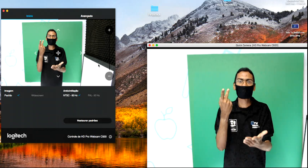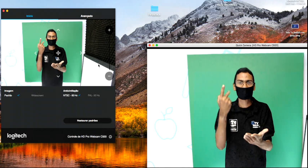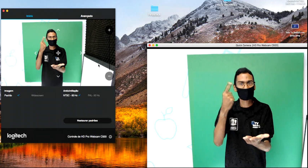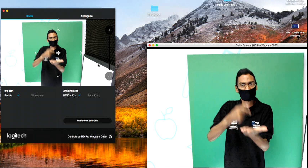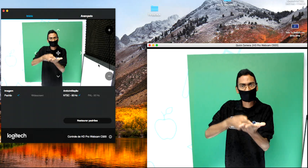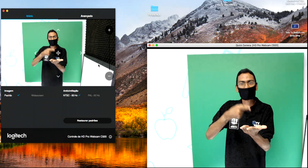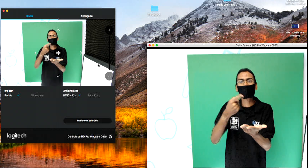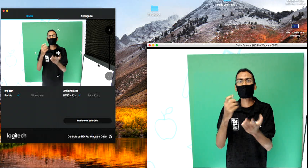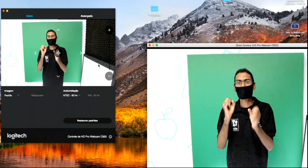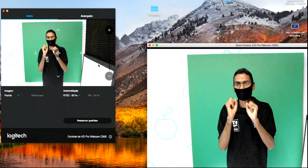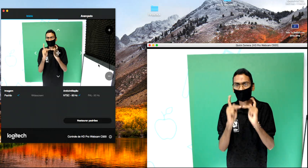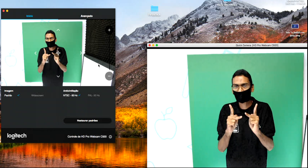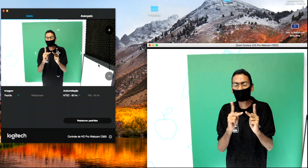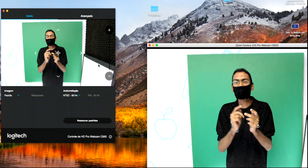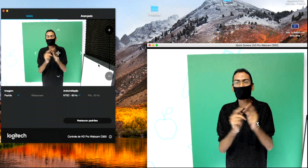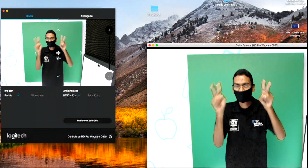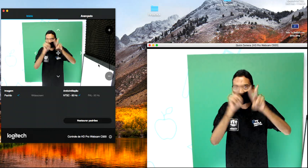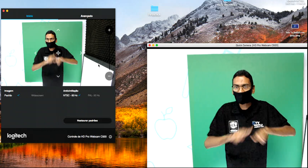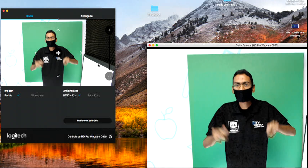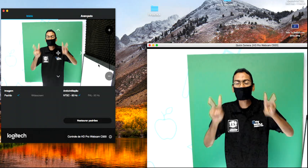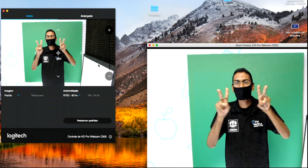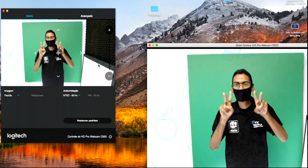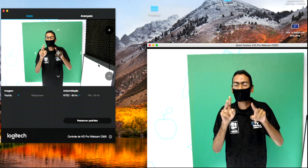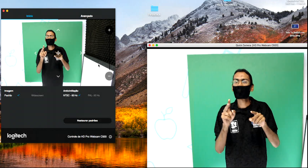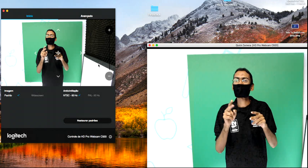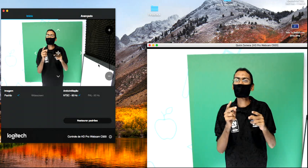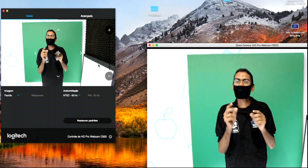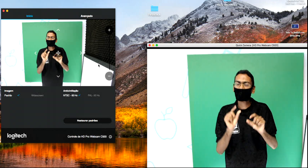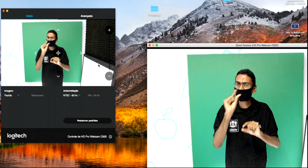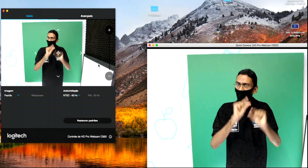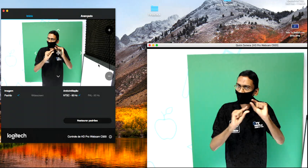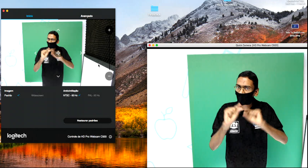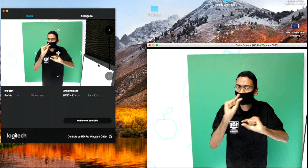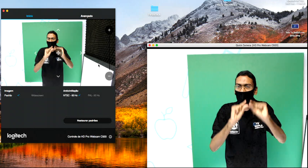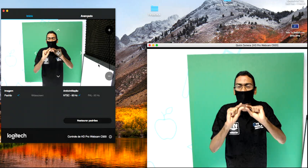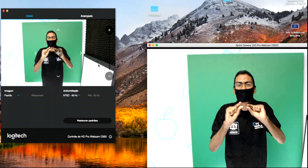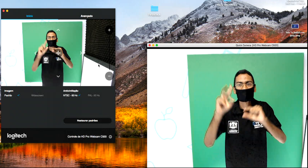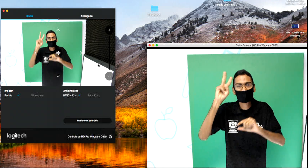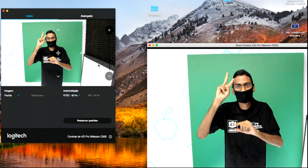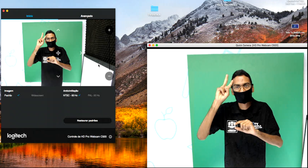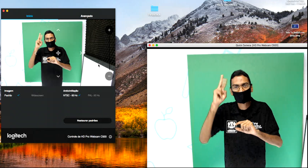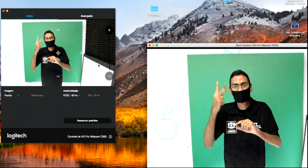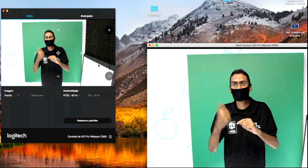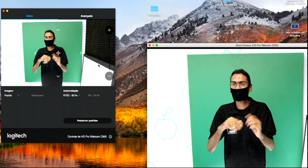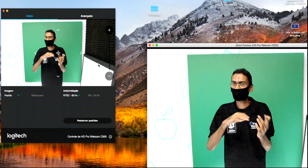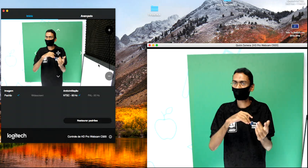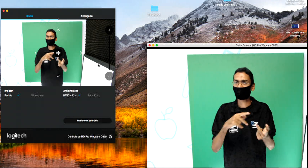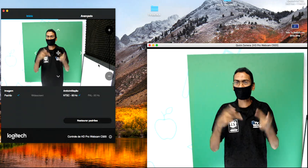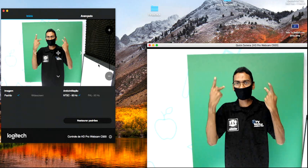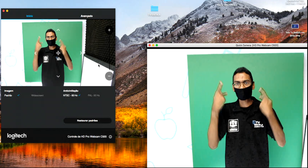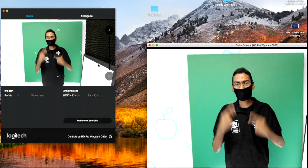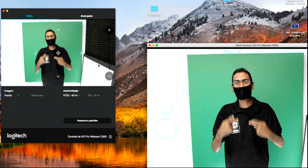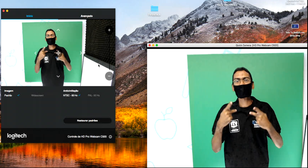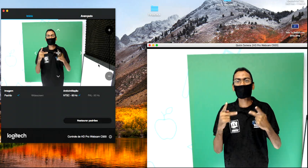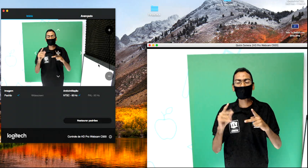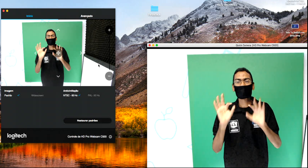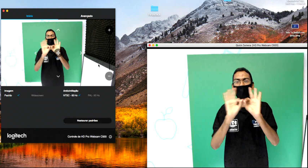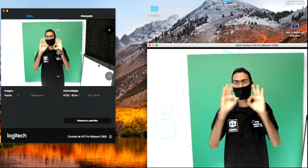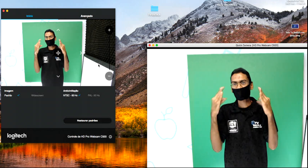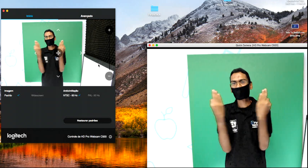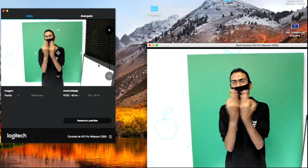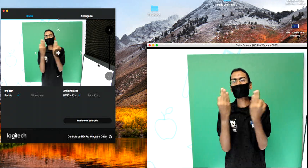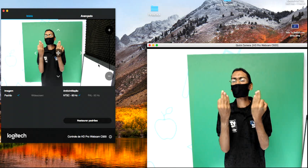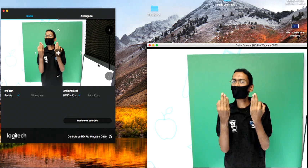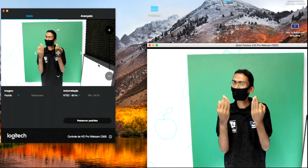Então, nós vimos um pouquinho dessa história da humanidade e nos voltamos para essa história da família, que ao longo do